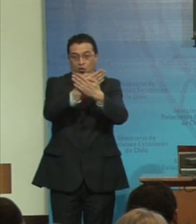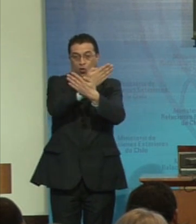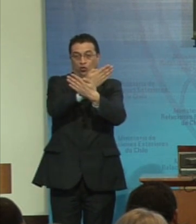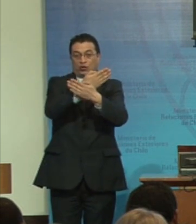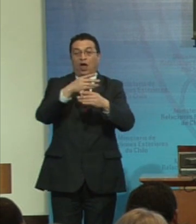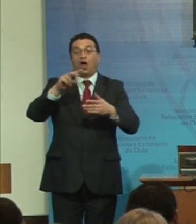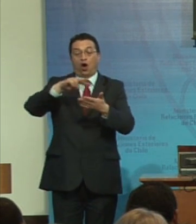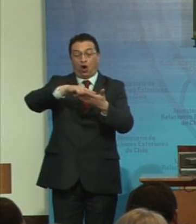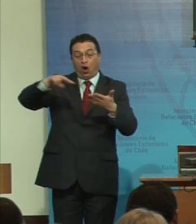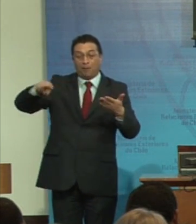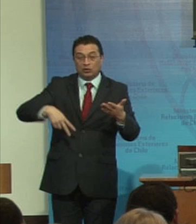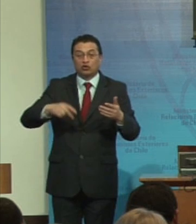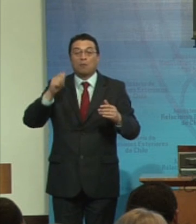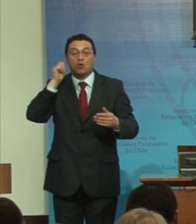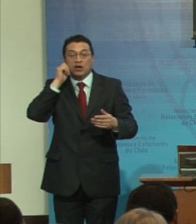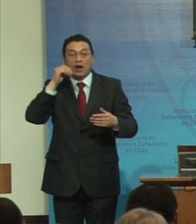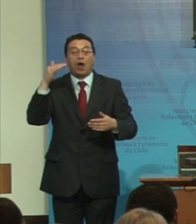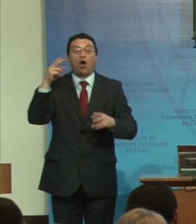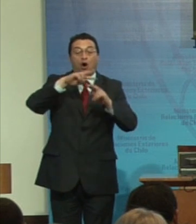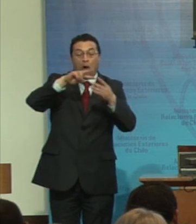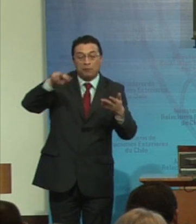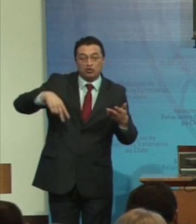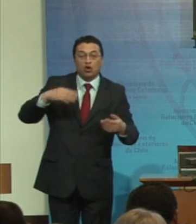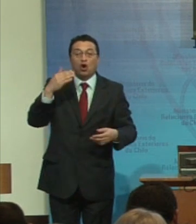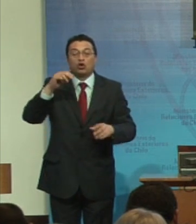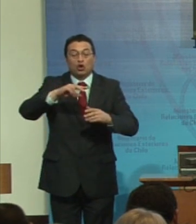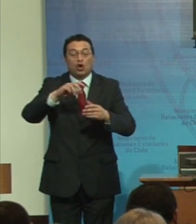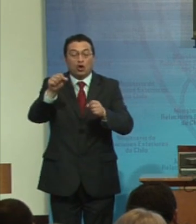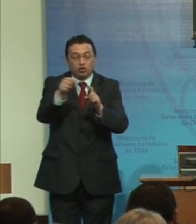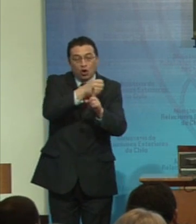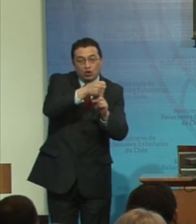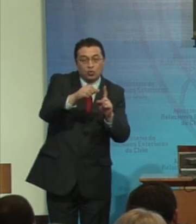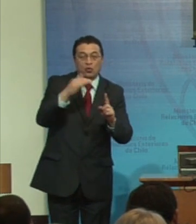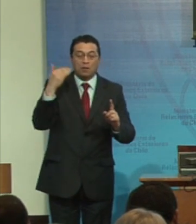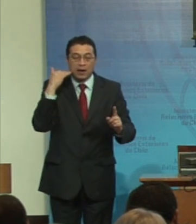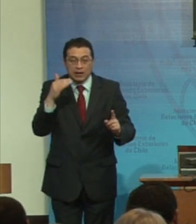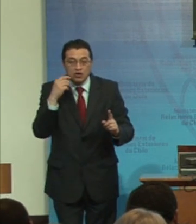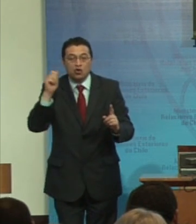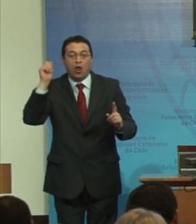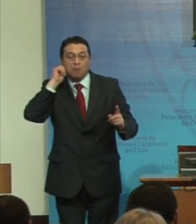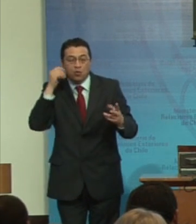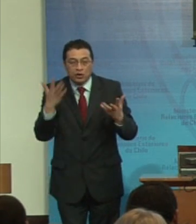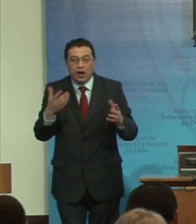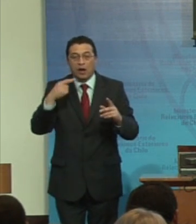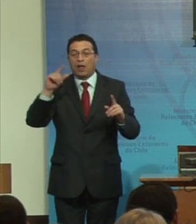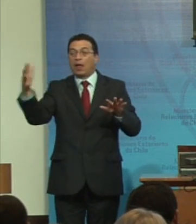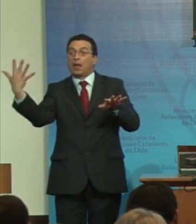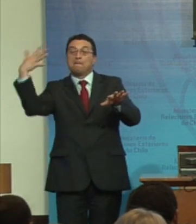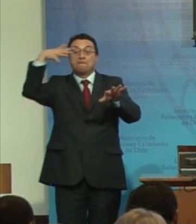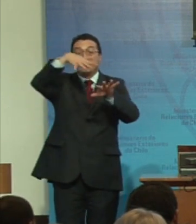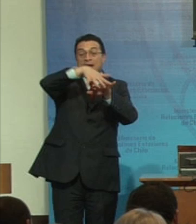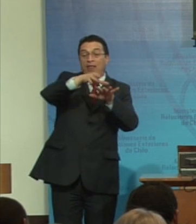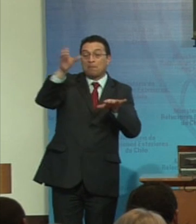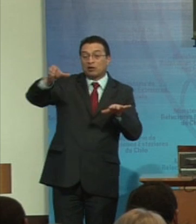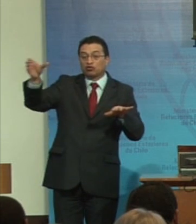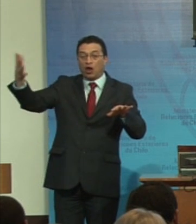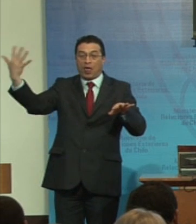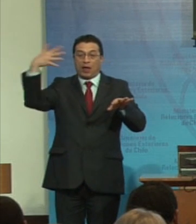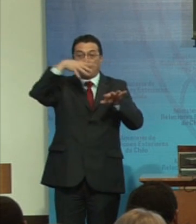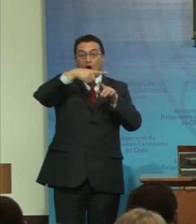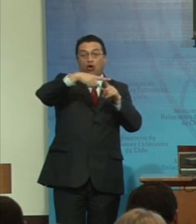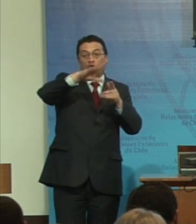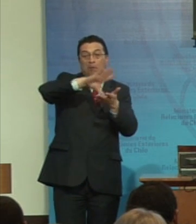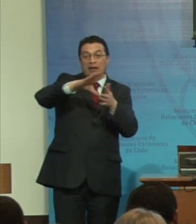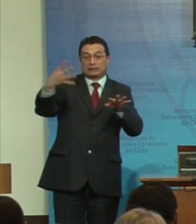la convención de la mujer de los niños de la tortura de los migrantes con todas las convenciones